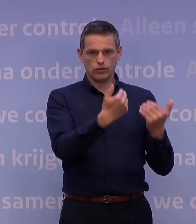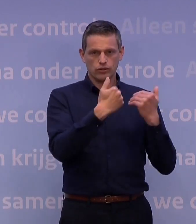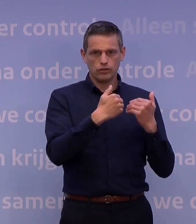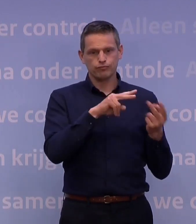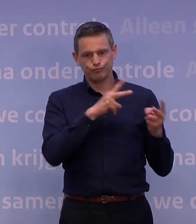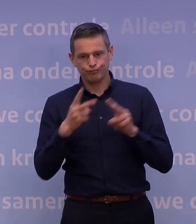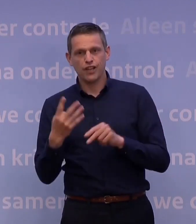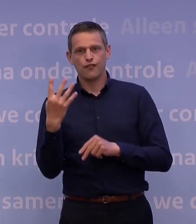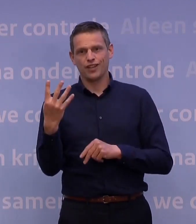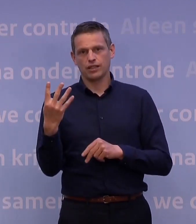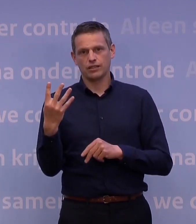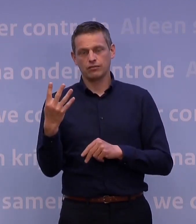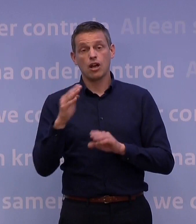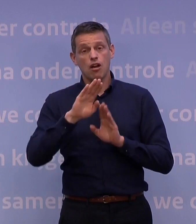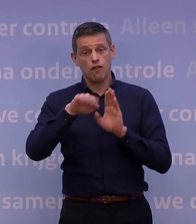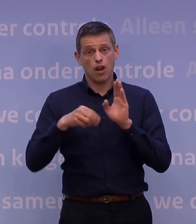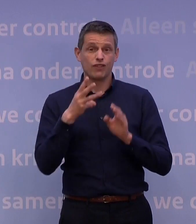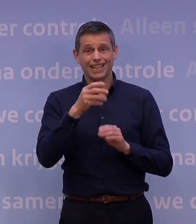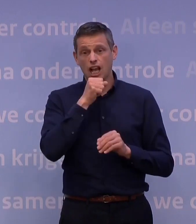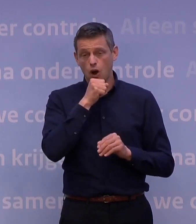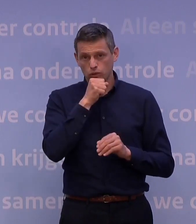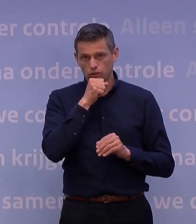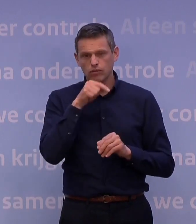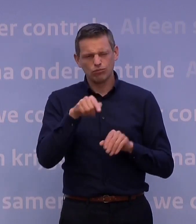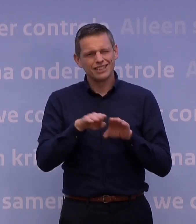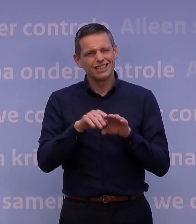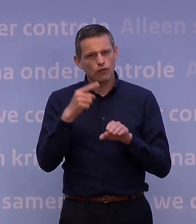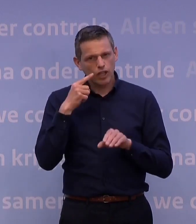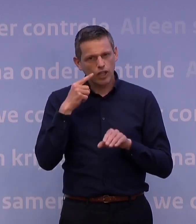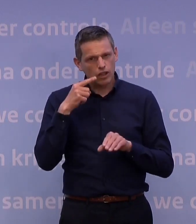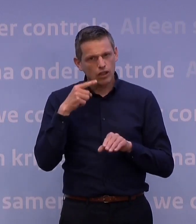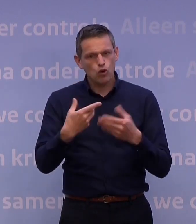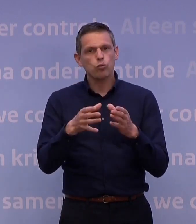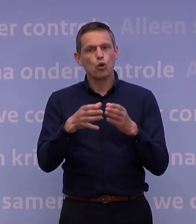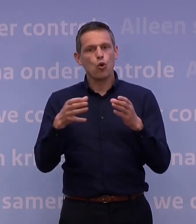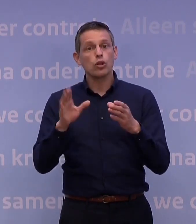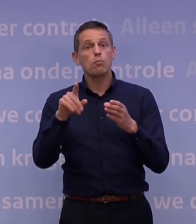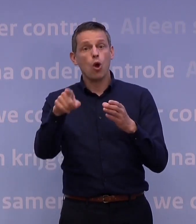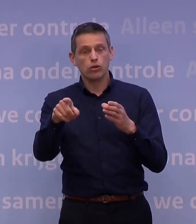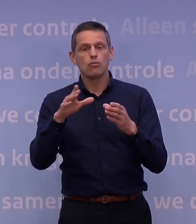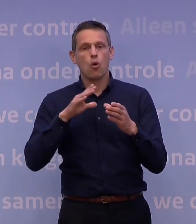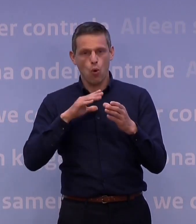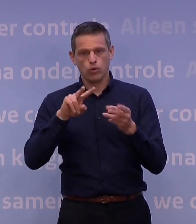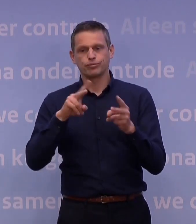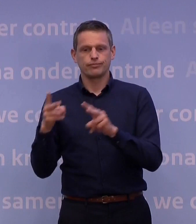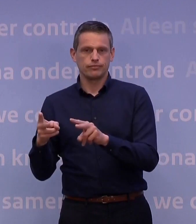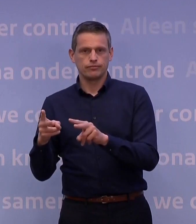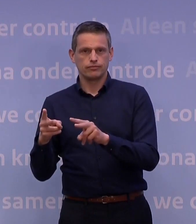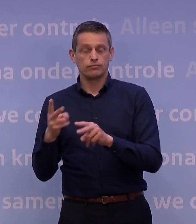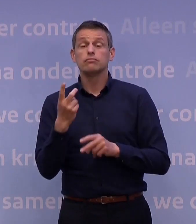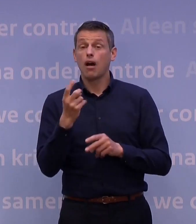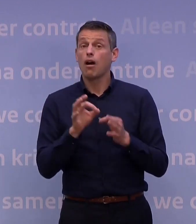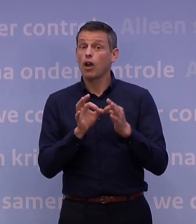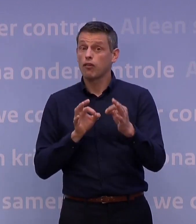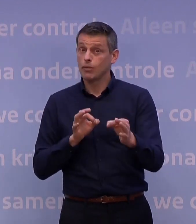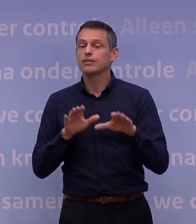13 jaar. En hetzelfde geldt vanaf die dag voor de groepsgrote buiten. Alles op anderhalve meter